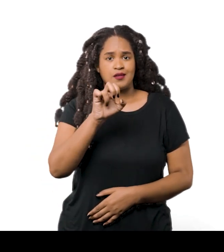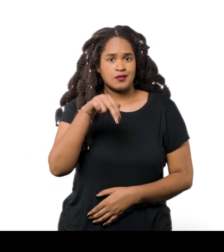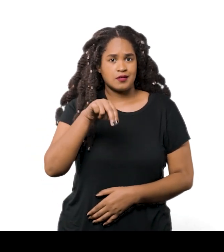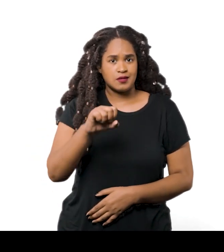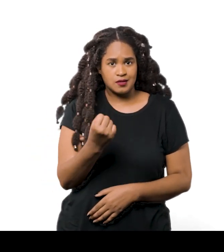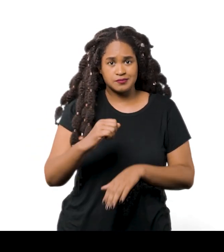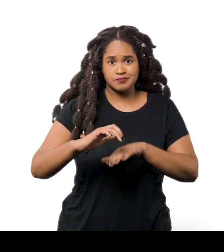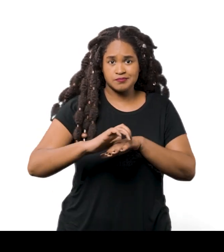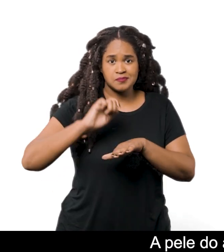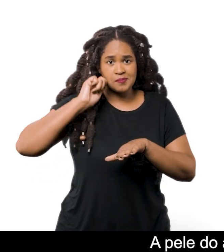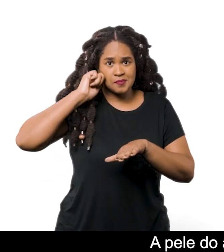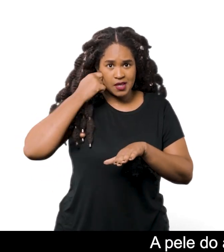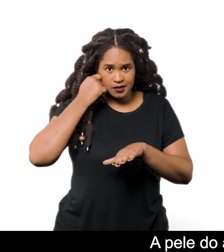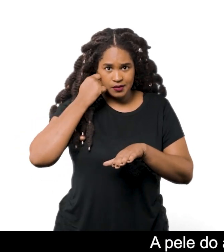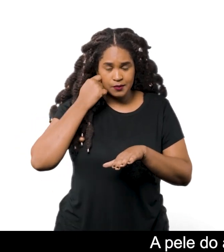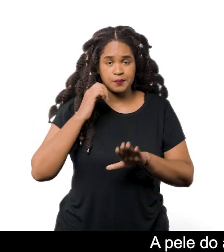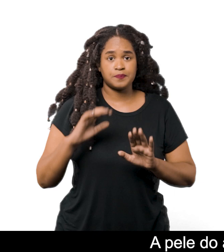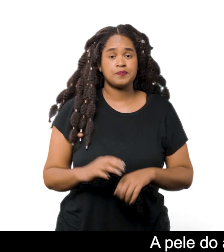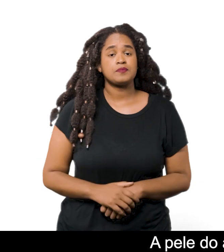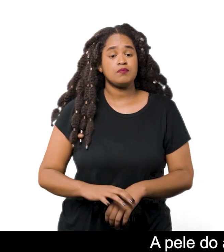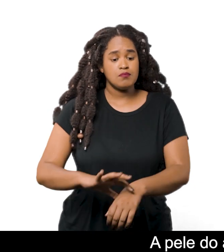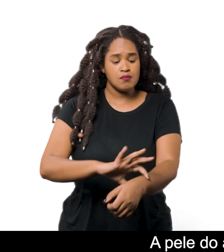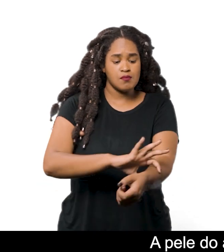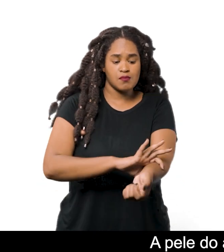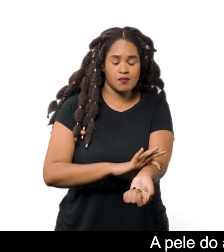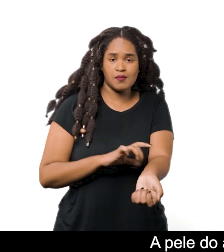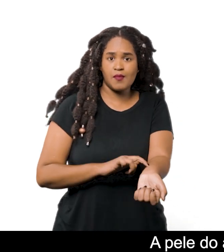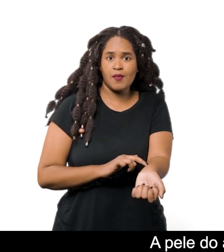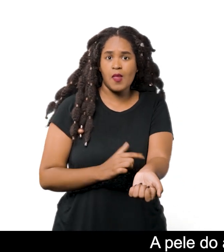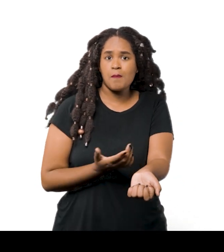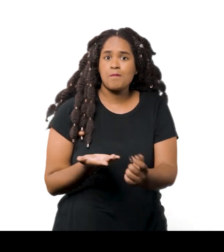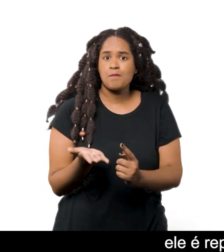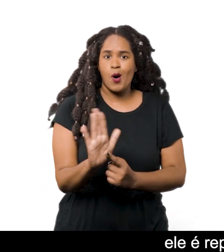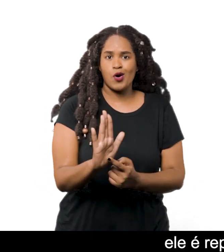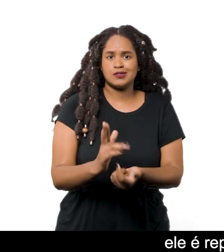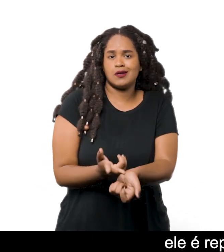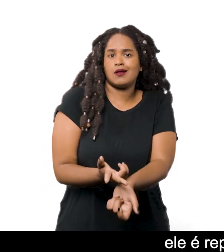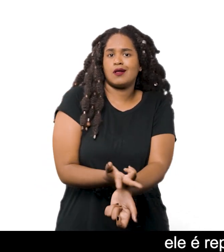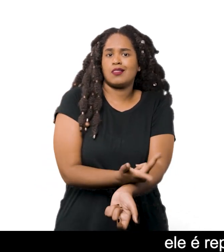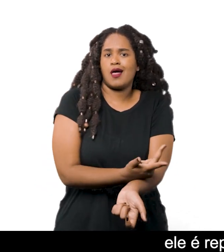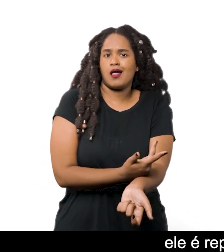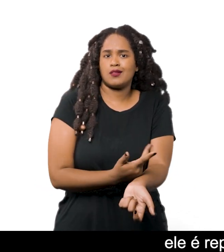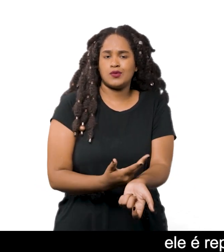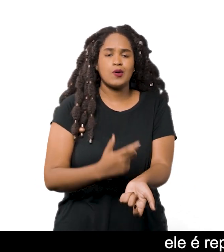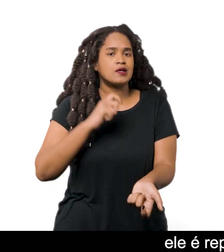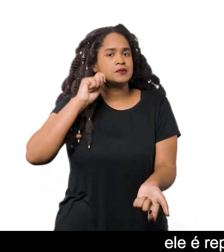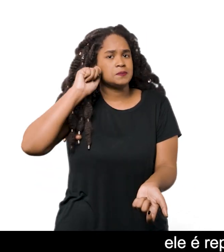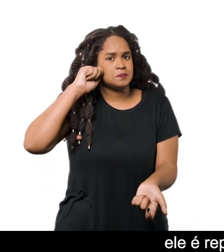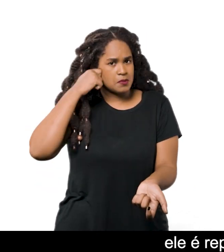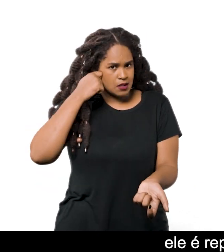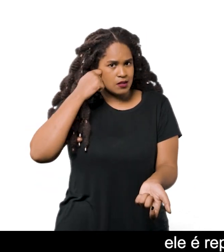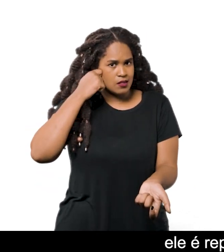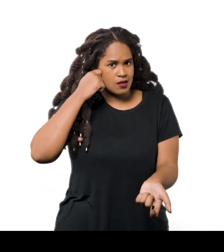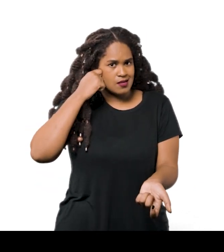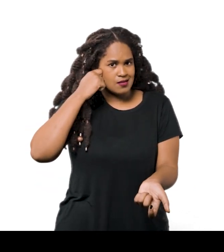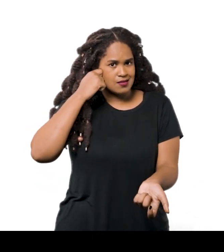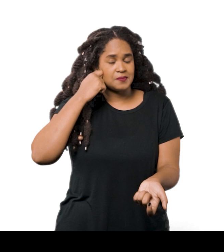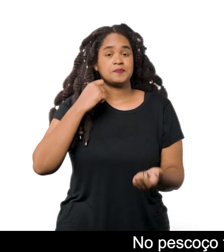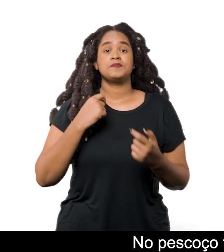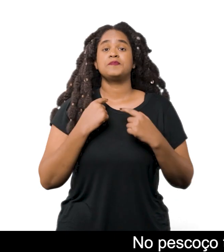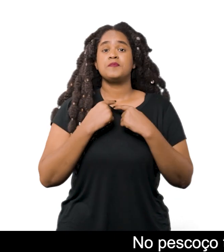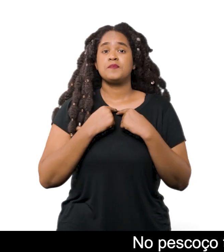preto A pele do antebraço esquerdo está aparente Ele é repleto de tatuagens na cor preta